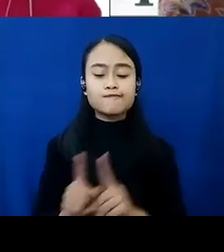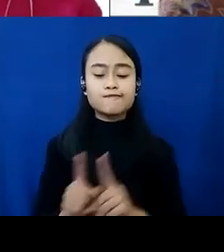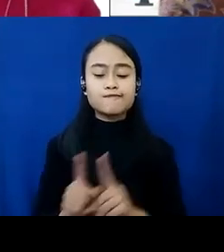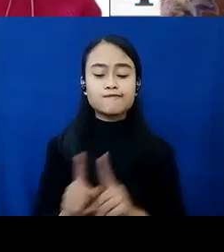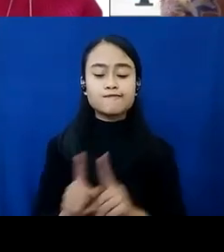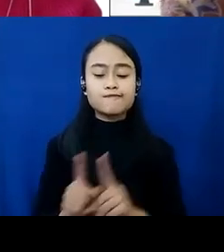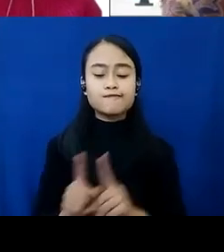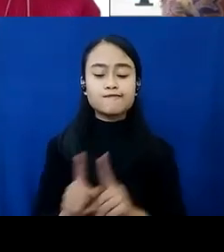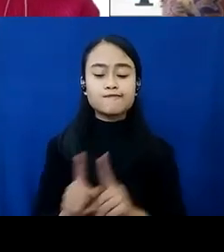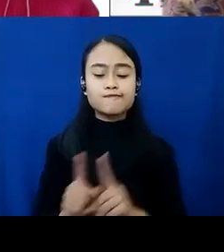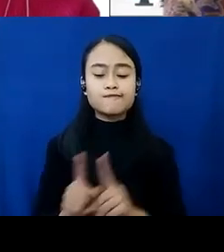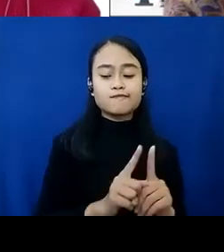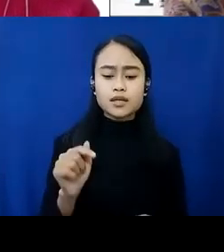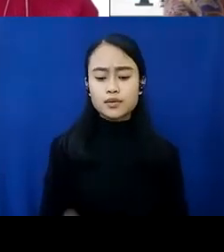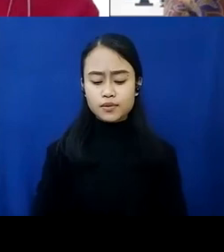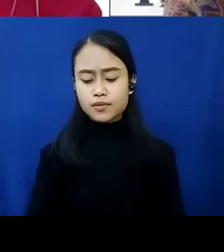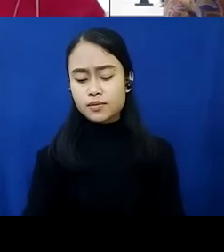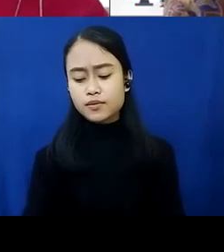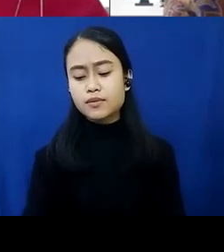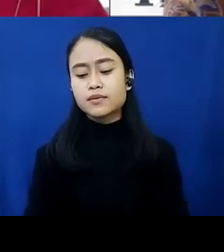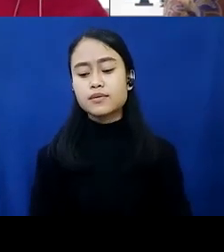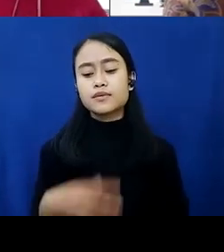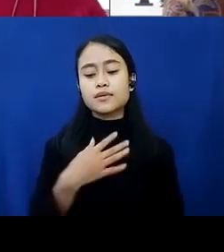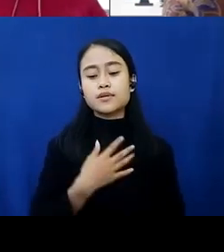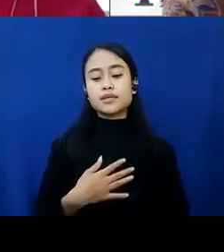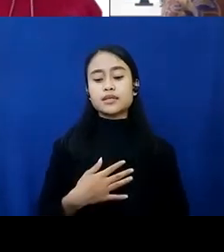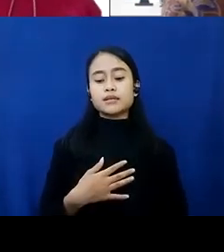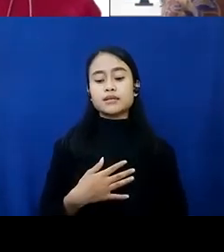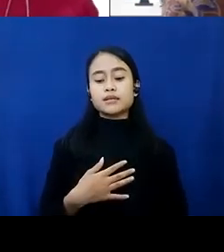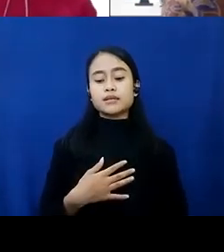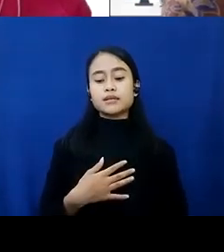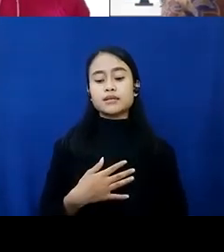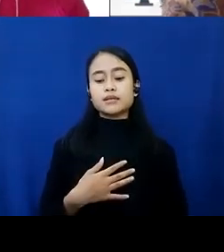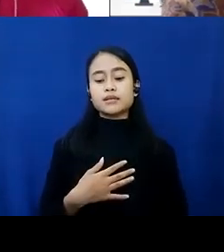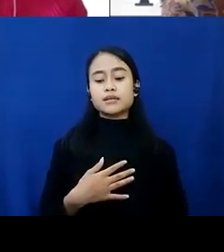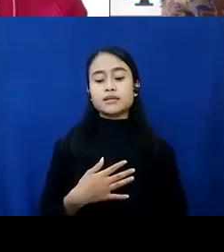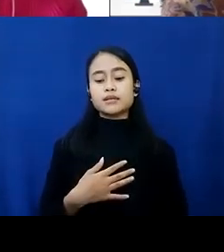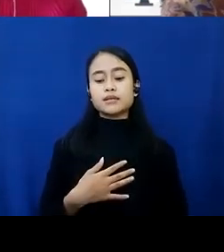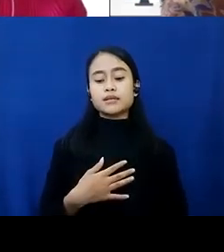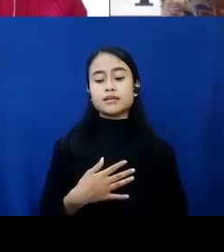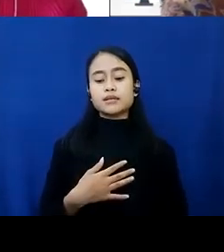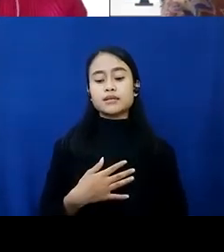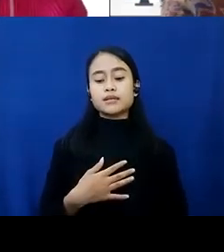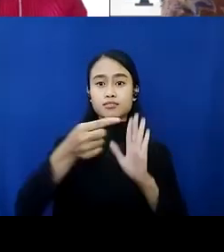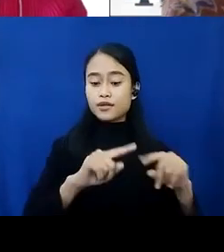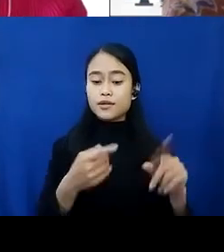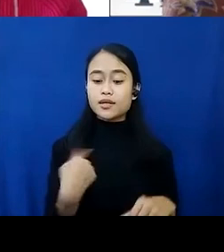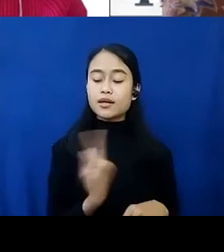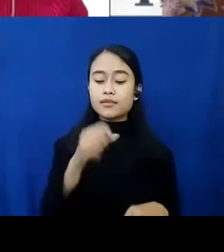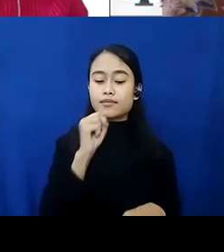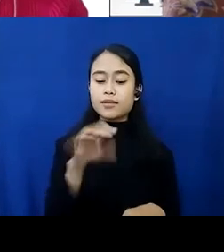kami didanain survei itu tetapi saya juga memberikan kritik bagaimana mereka memperbaikin teknologinya agar tidak